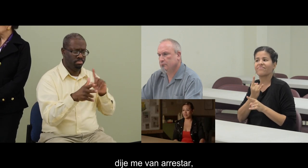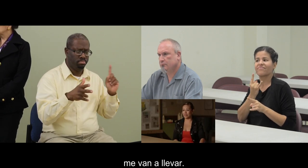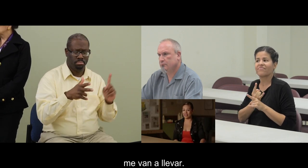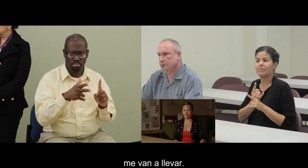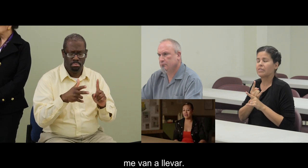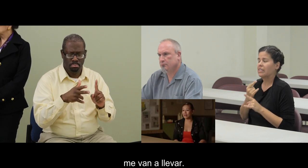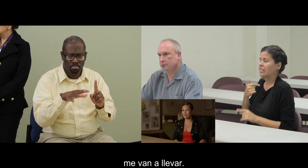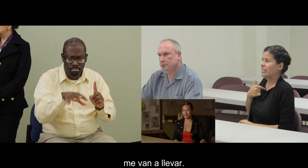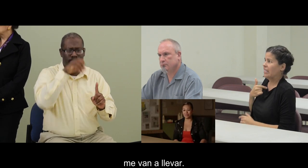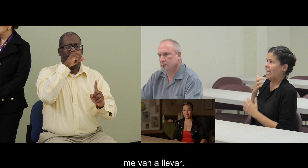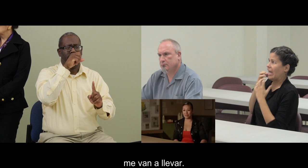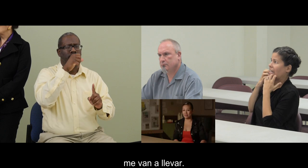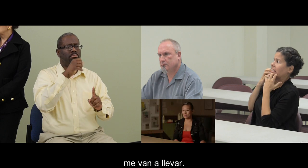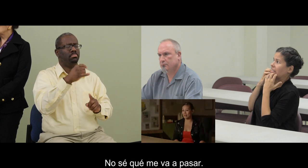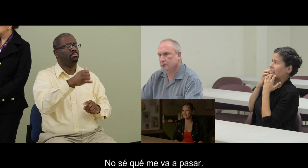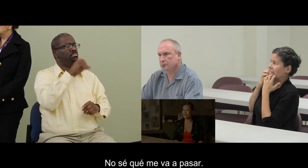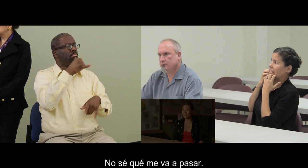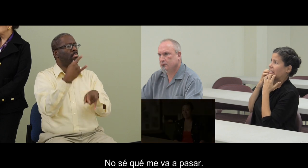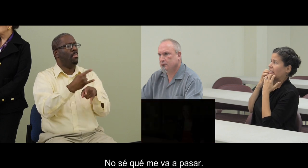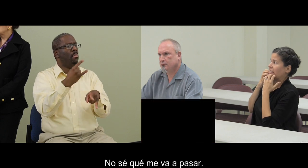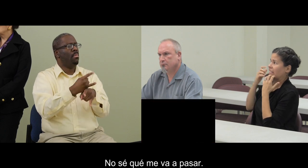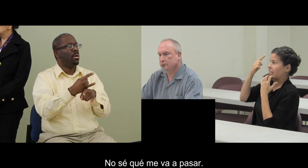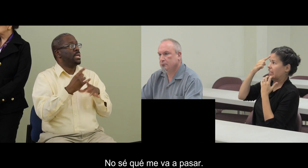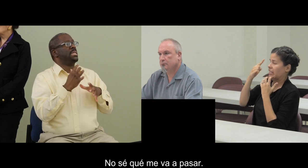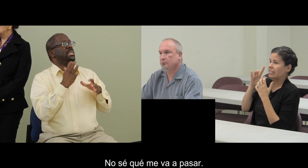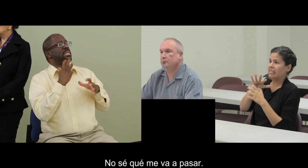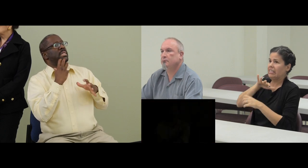a arrestar, me van a llevarme, no sé qué me va a pasar.